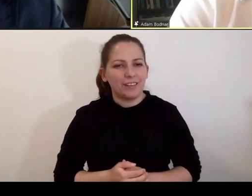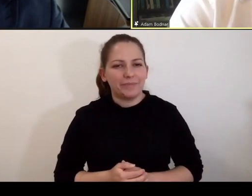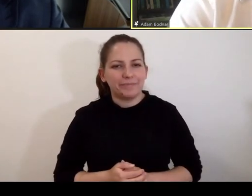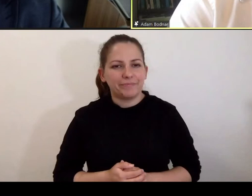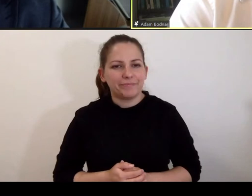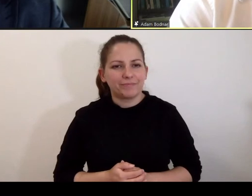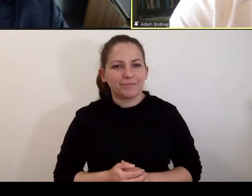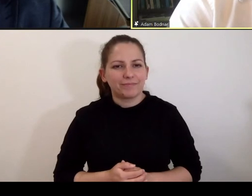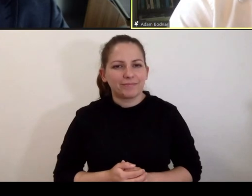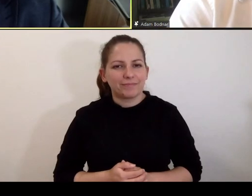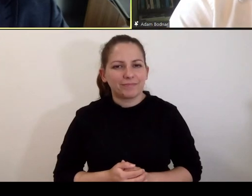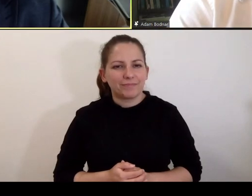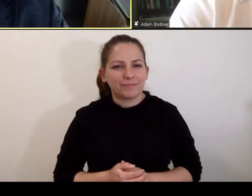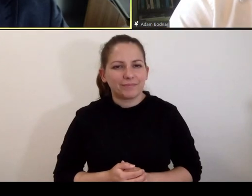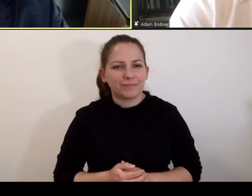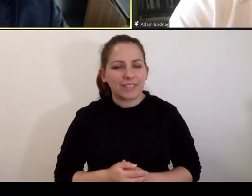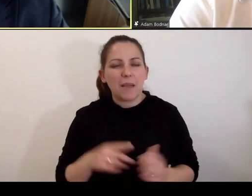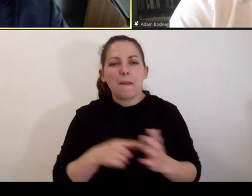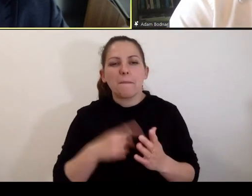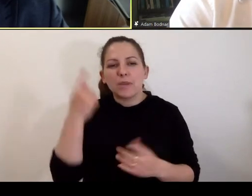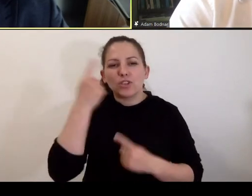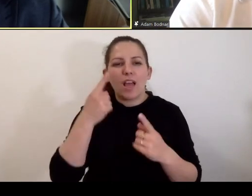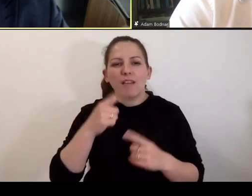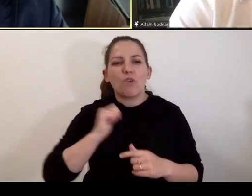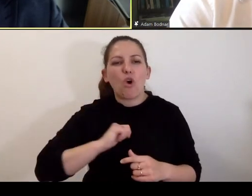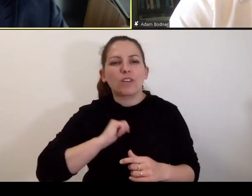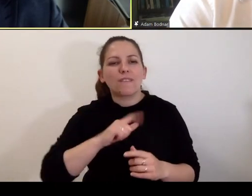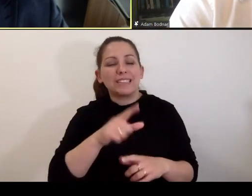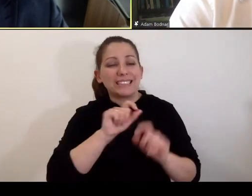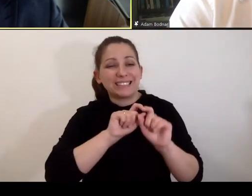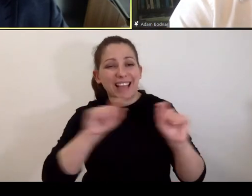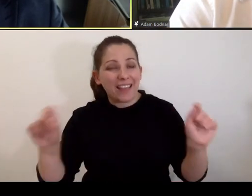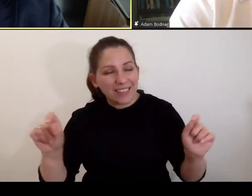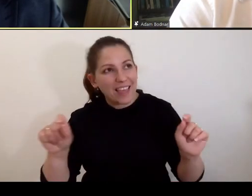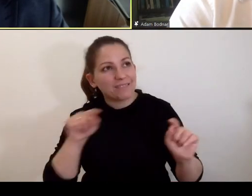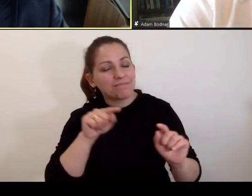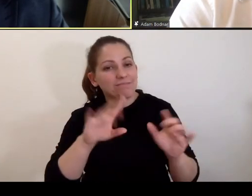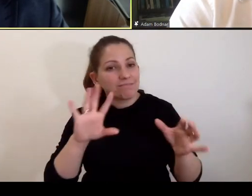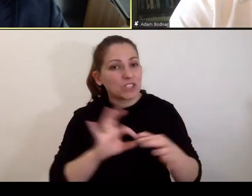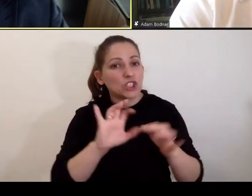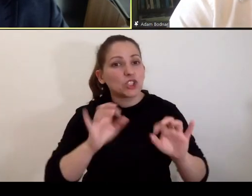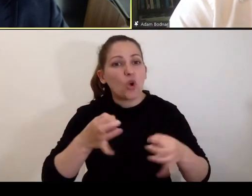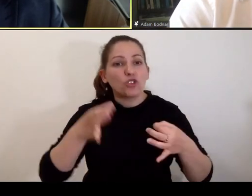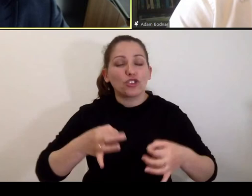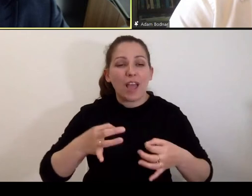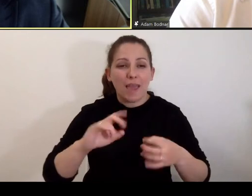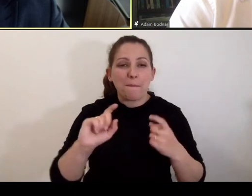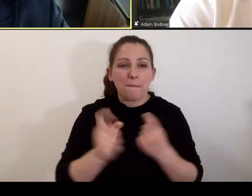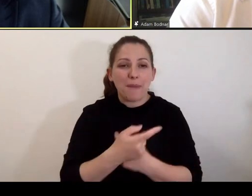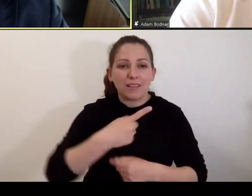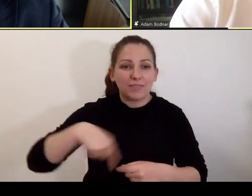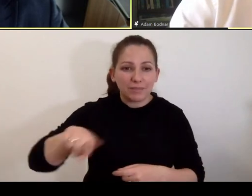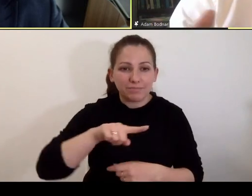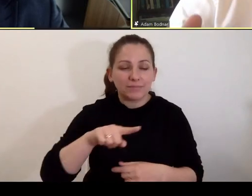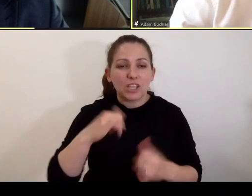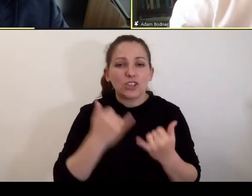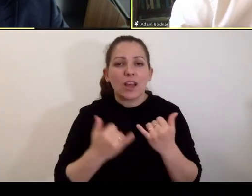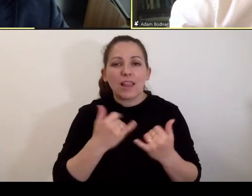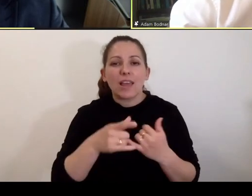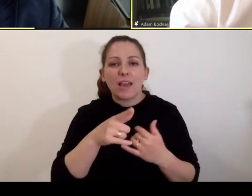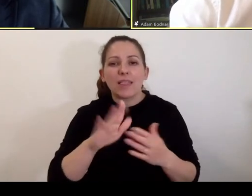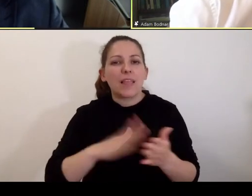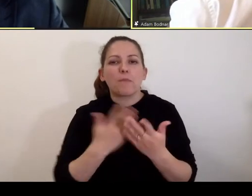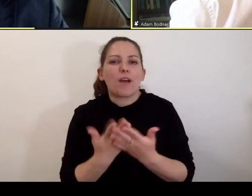Trudne. Myślę, że oczekiwane jest zdanie, które w jakiś sposób będzie odnosiło się do tego, co dzieje się w naszym kraju. Jeżeli miałbym w jakiś sposób... Można na przykład